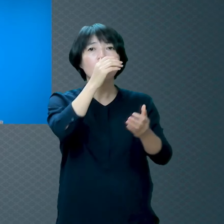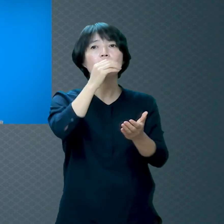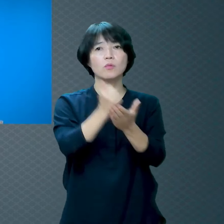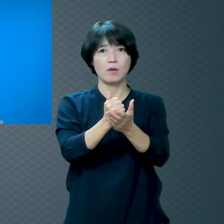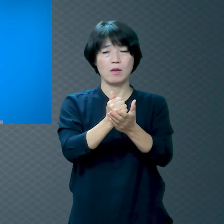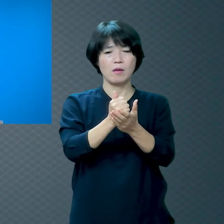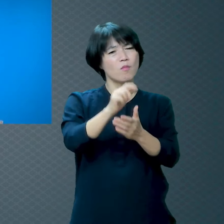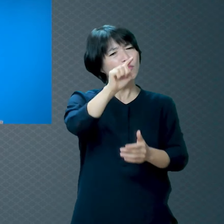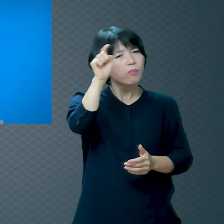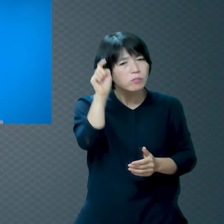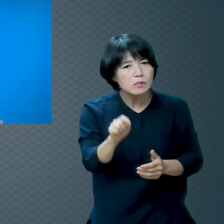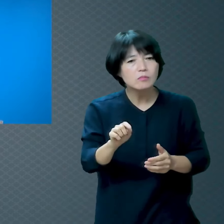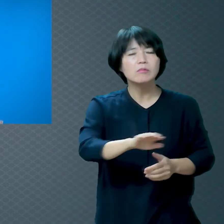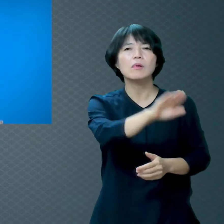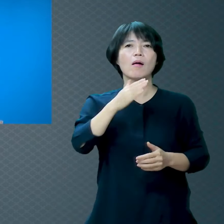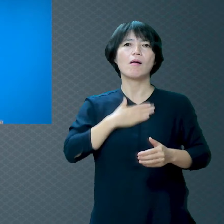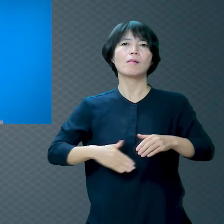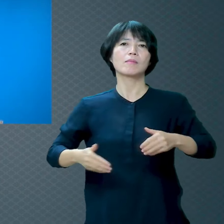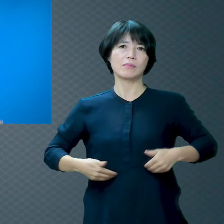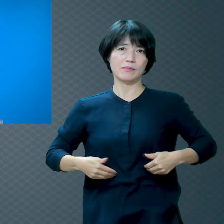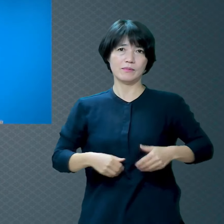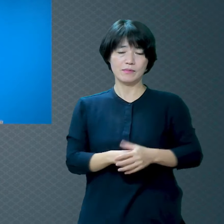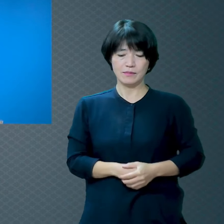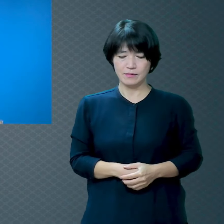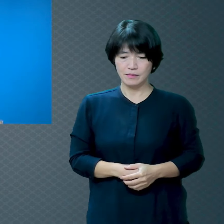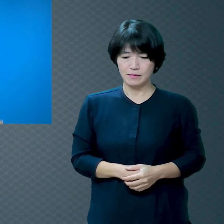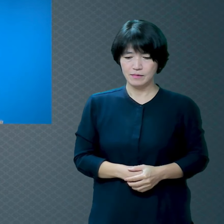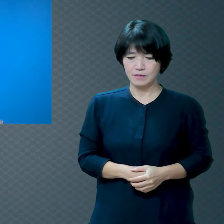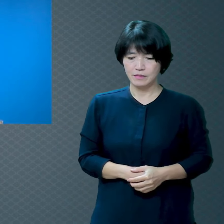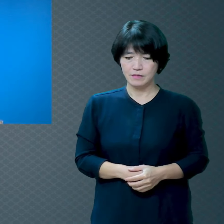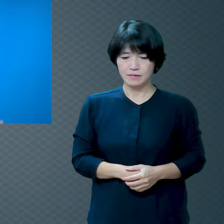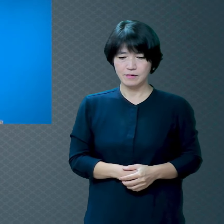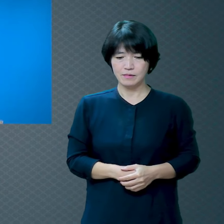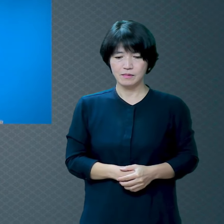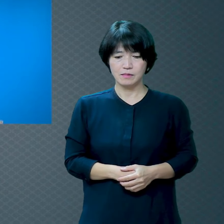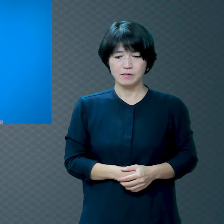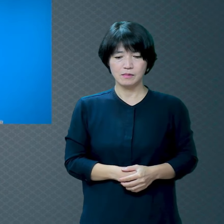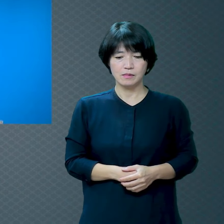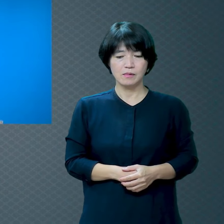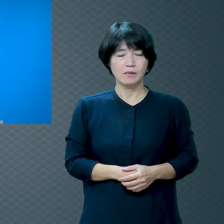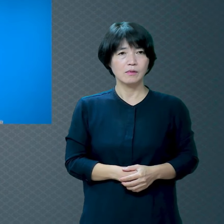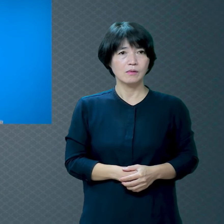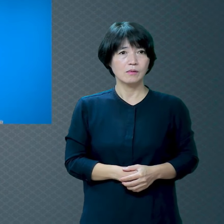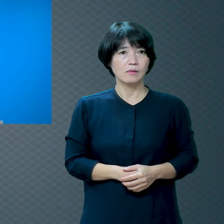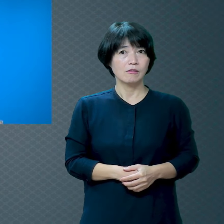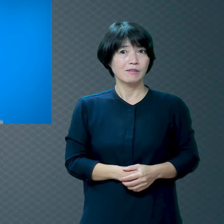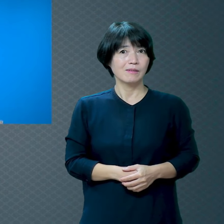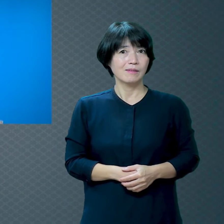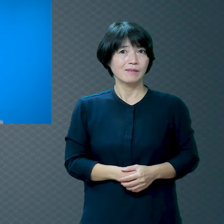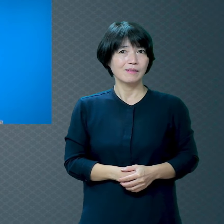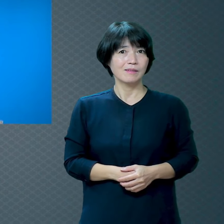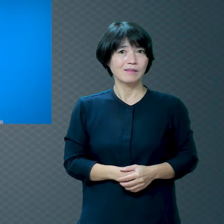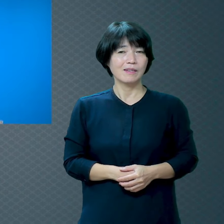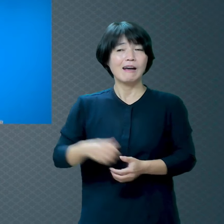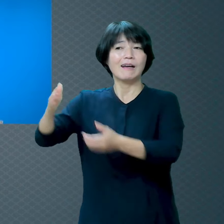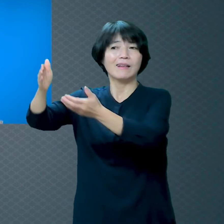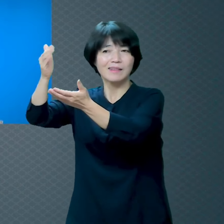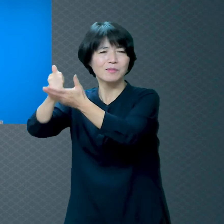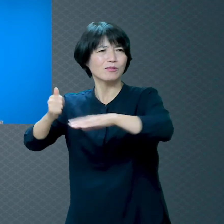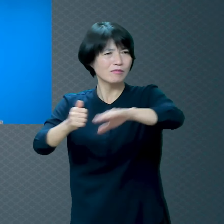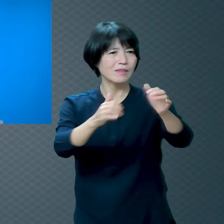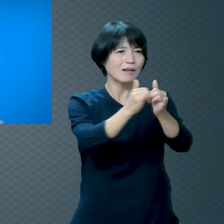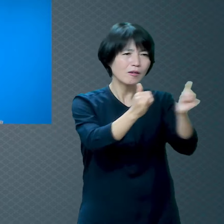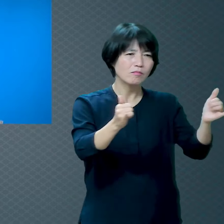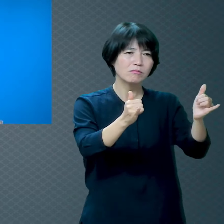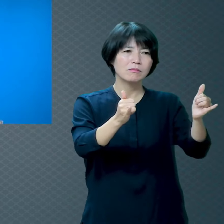사실 우리는요 하나님이 너무 쉽게 천국 갈 수 있도록 만들어 주신 거예요